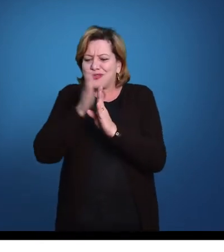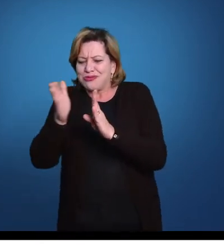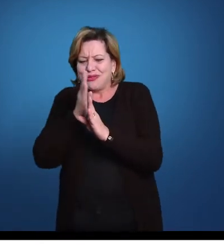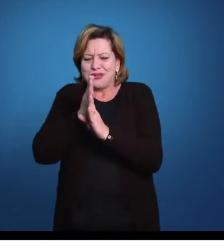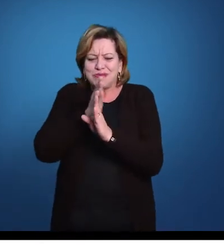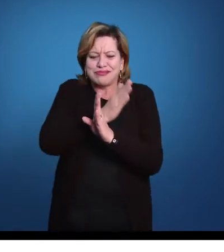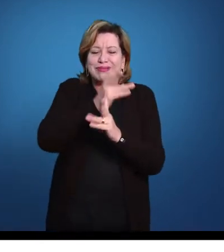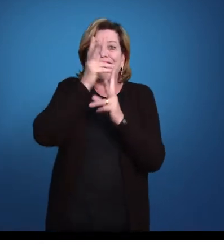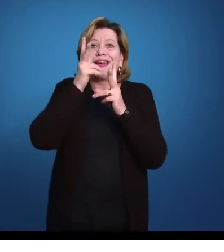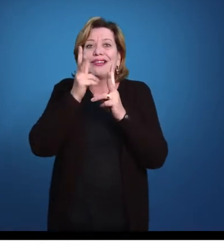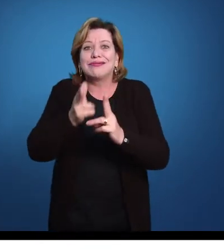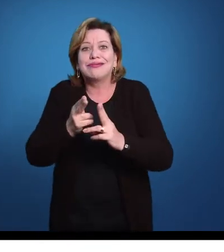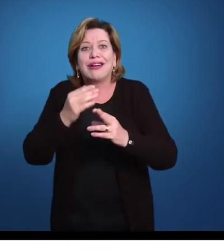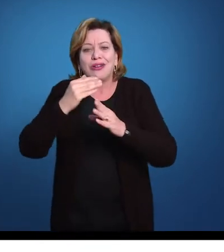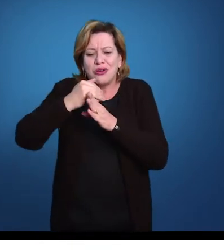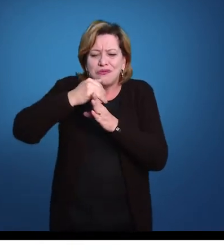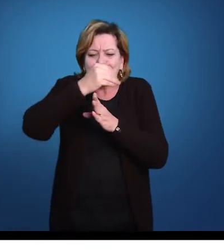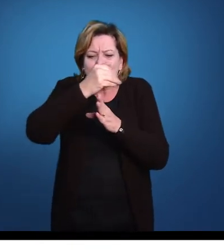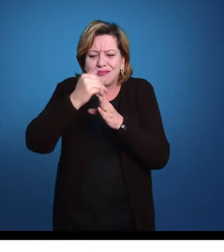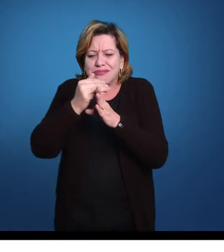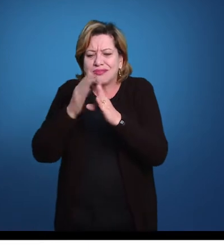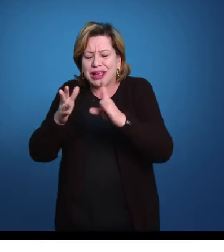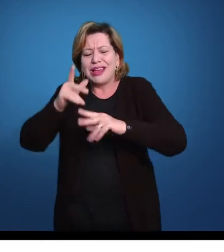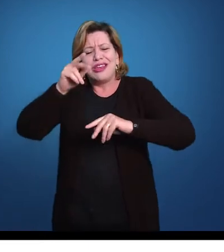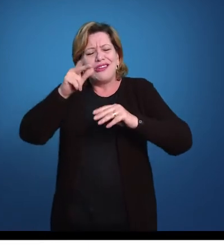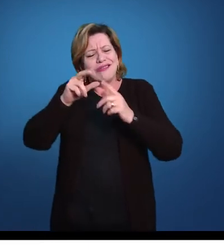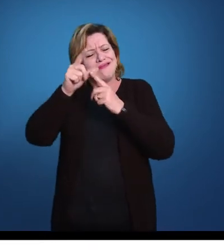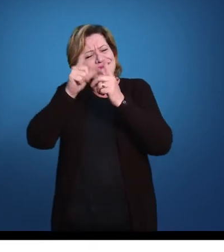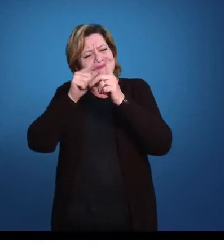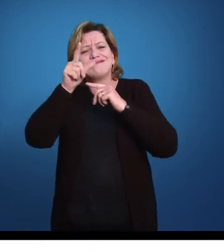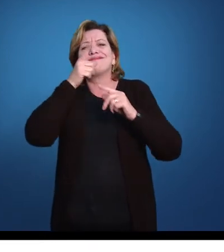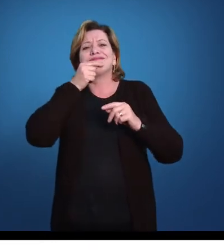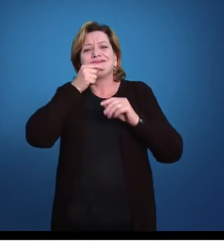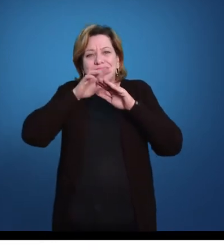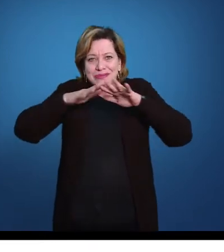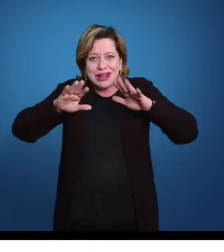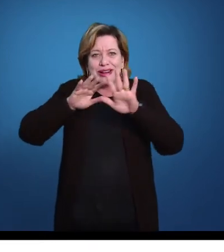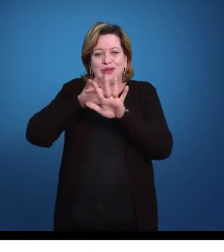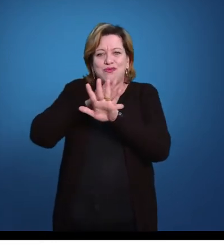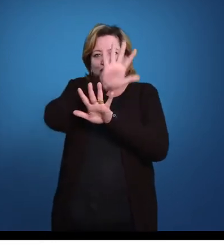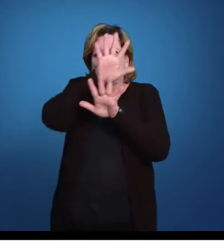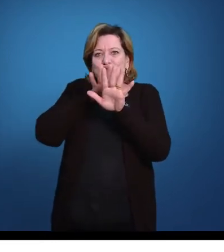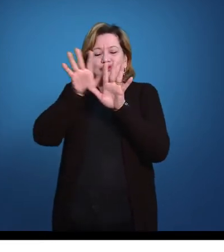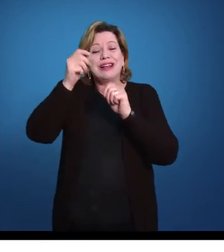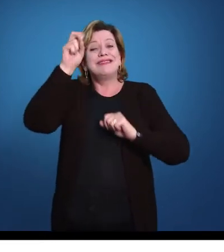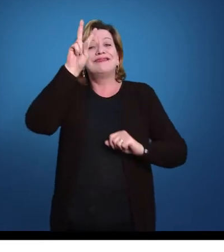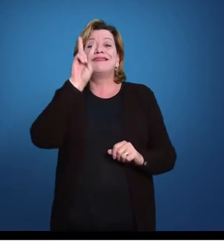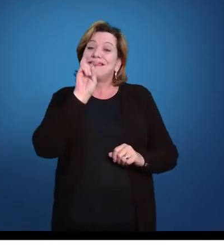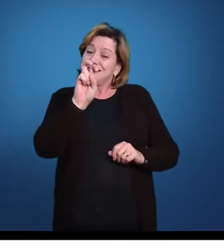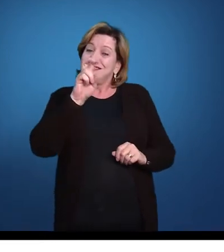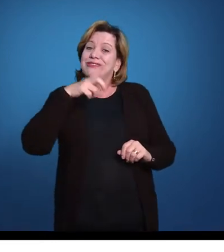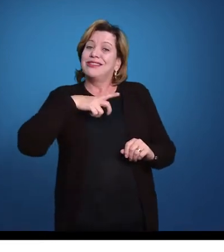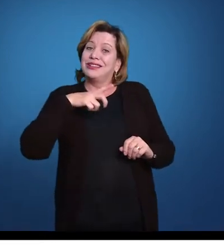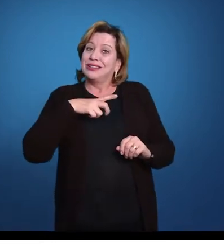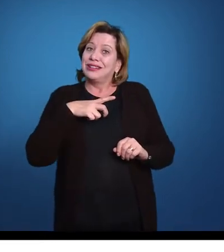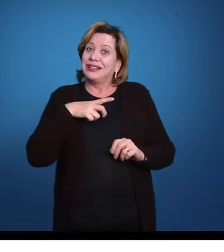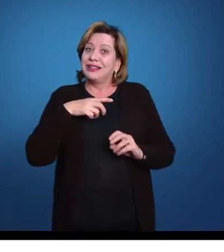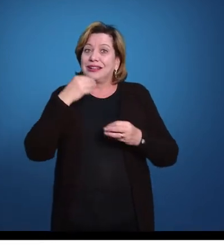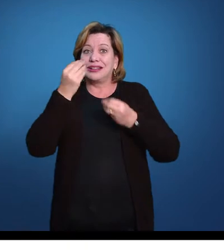inclusive a Estrela do Mar, que costuma ter cinco braços, um dos exemplos mais clássicos dos equinodermos, e eles são radiais.